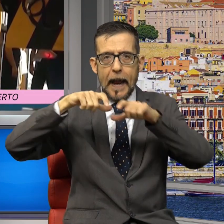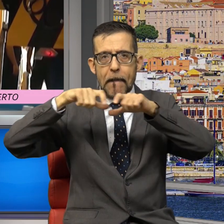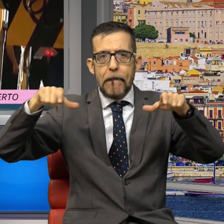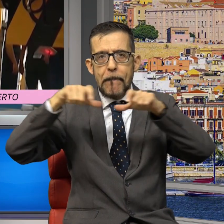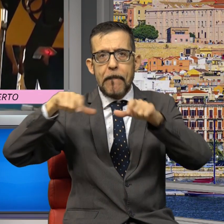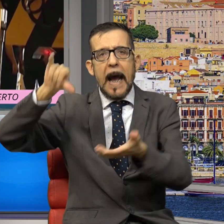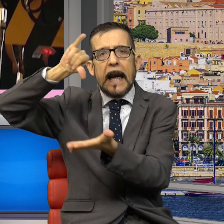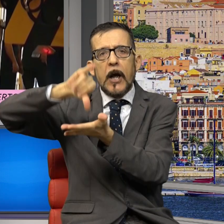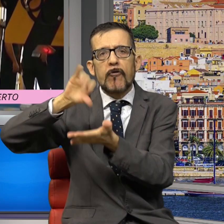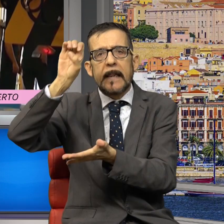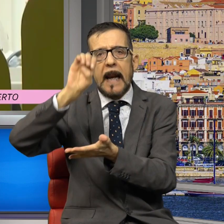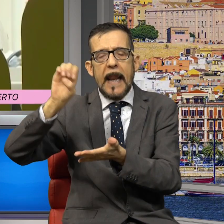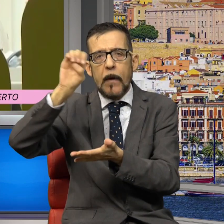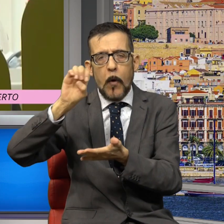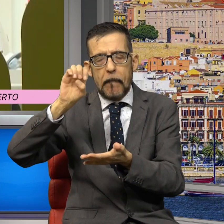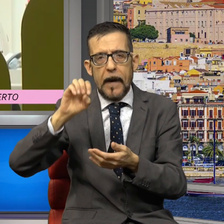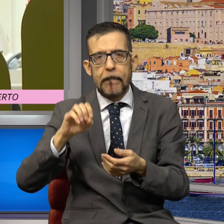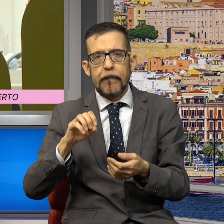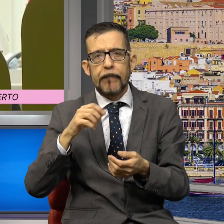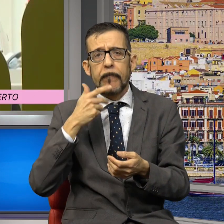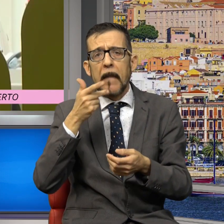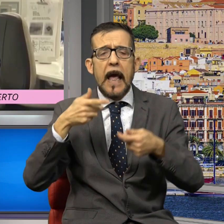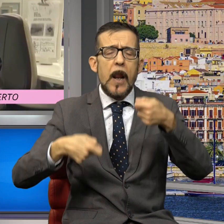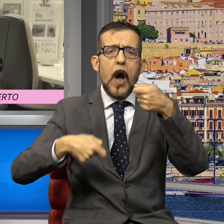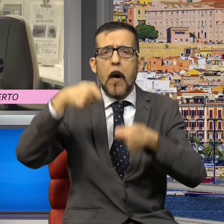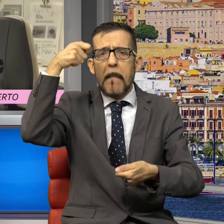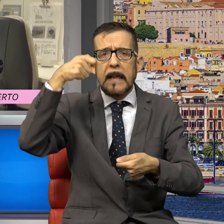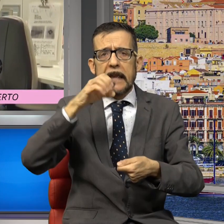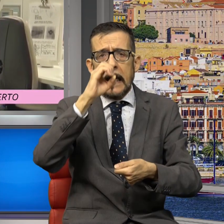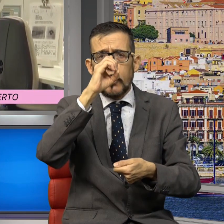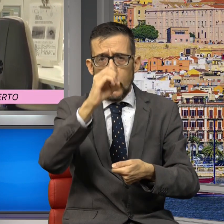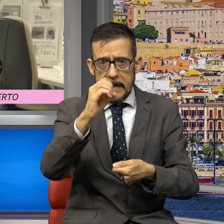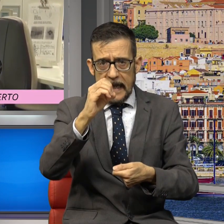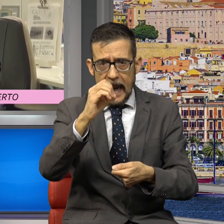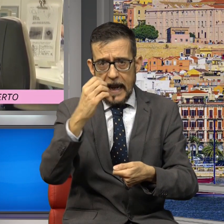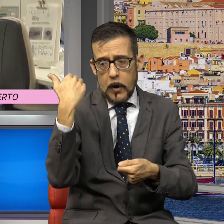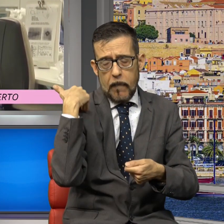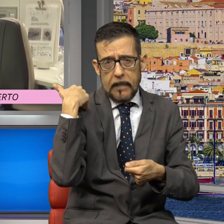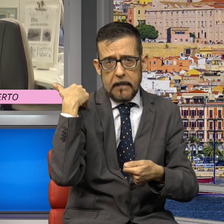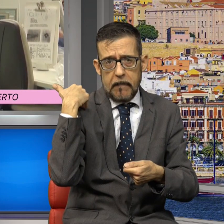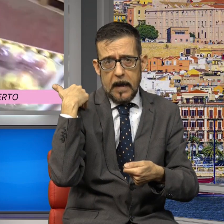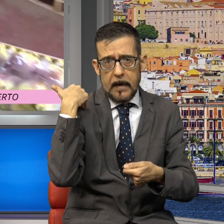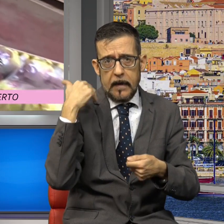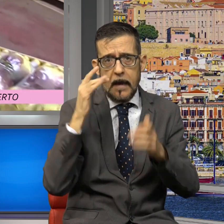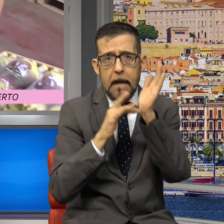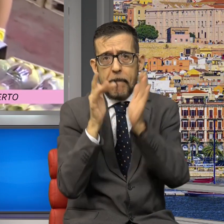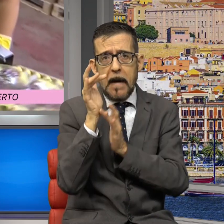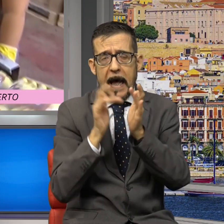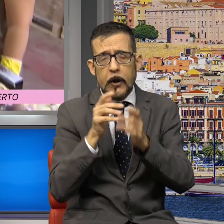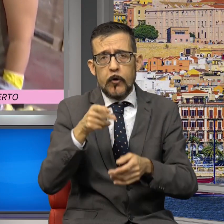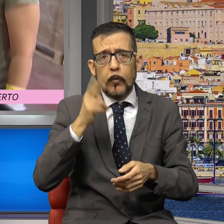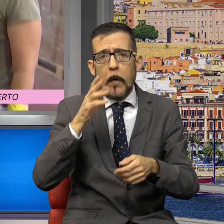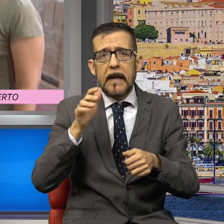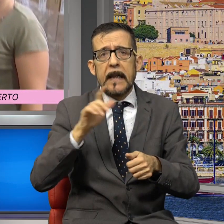giugno, agosto e settembre 2023, che lo hanno portato dallo zero, su cui si era assestato da marzo 2016, al 4